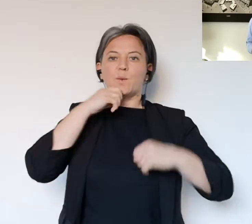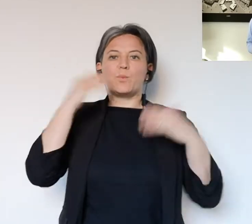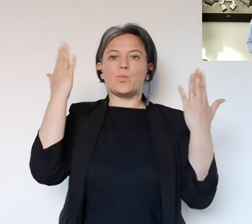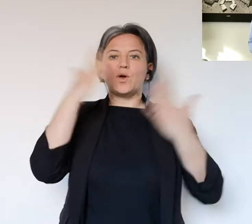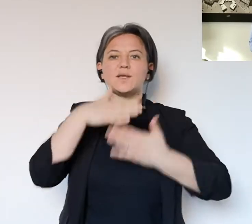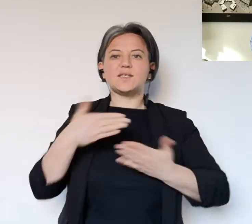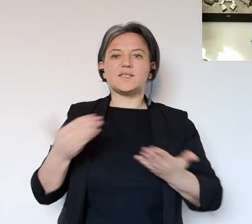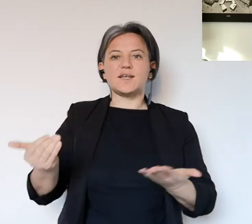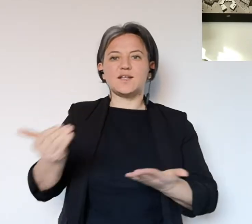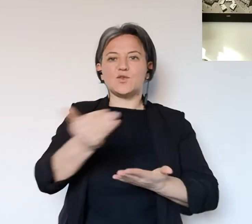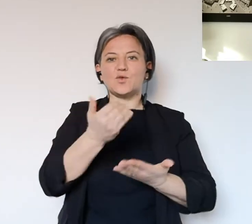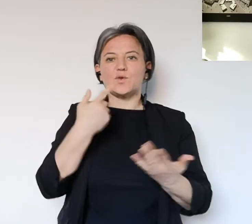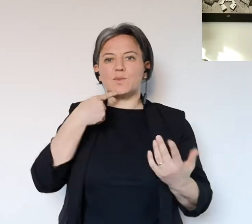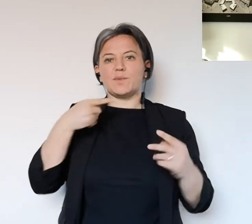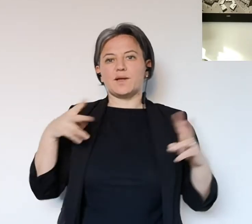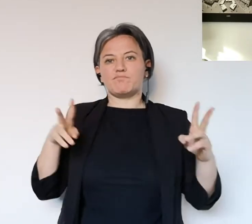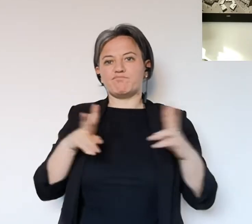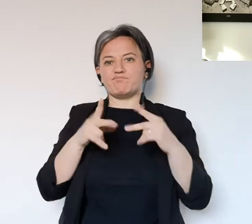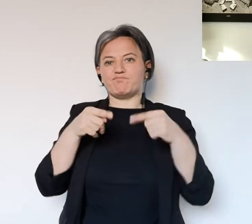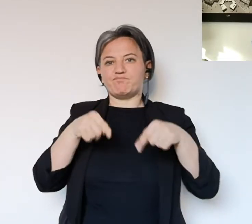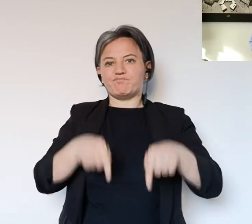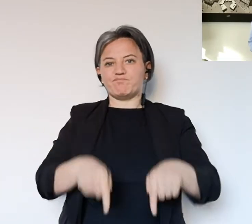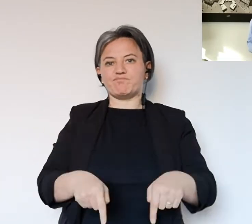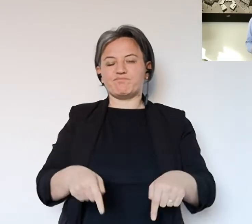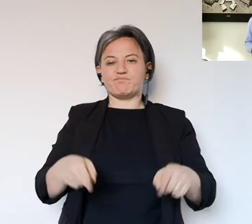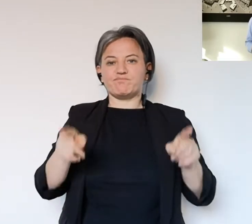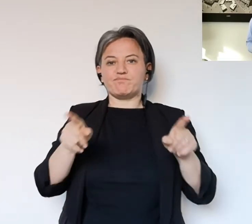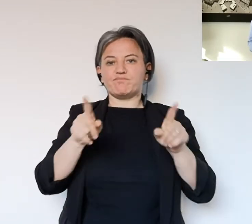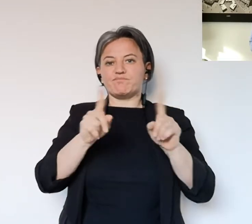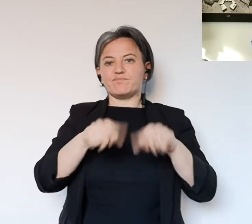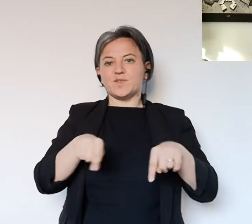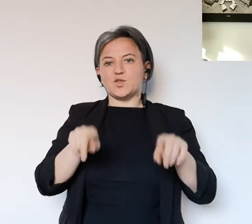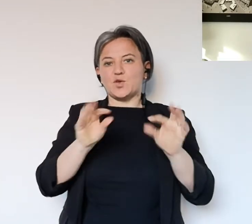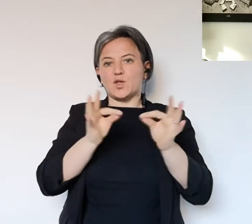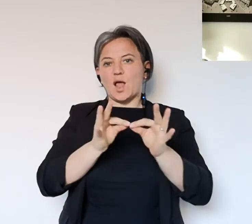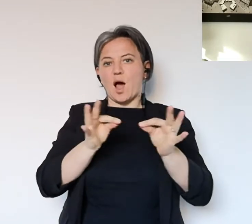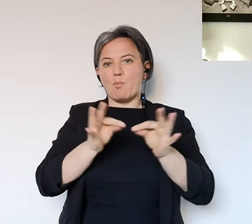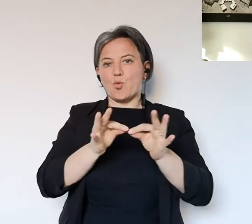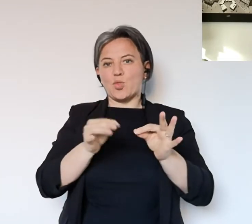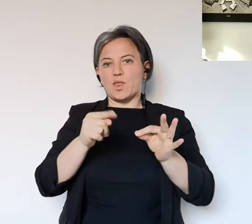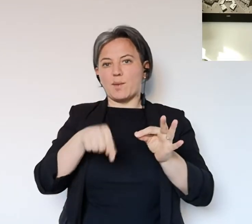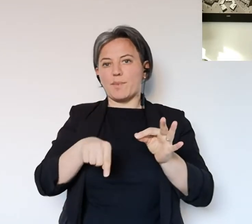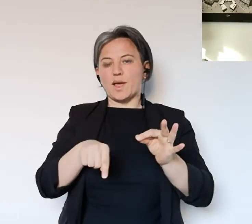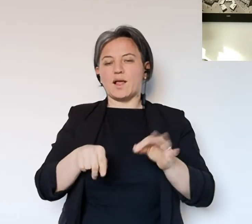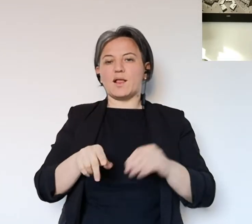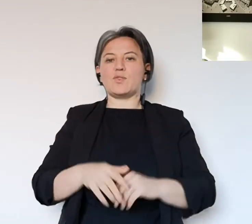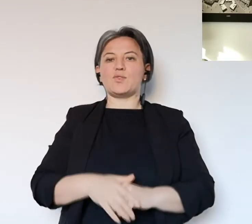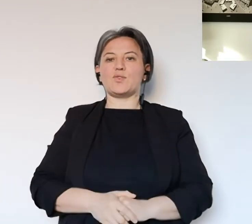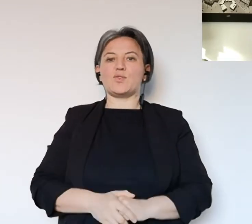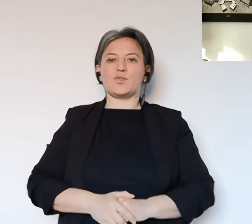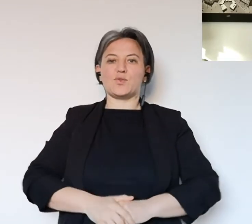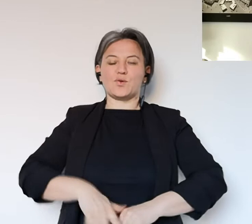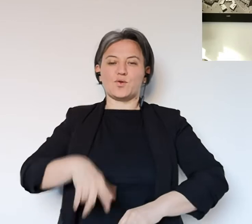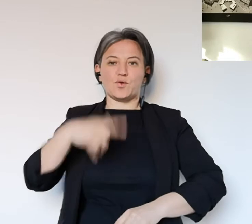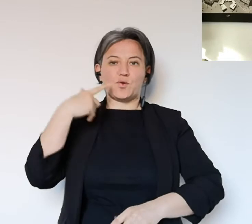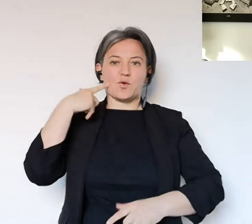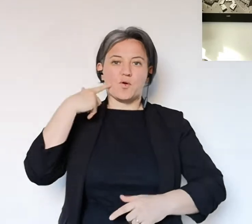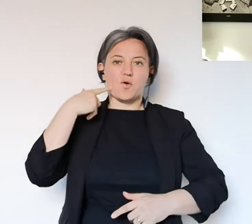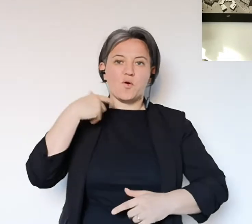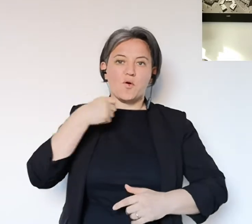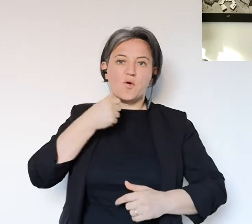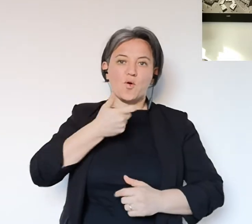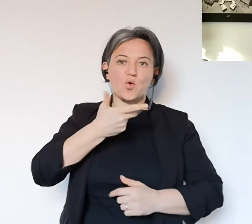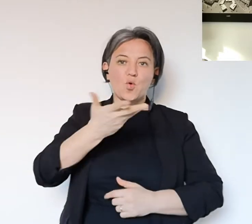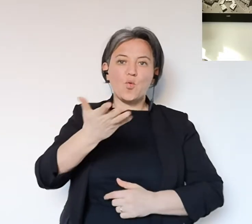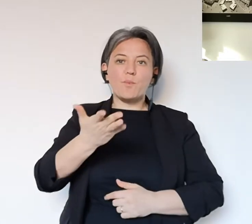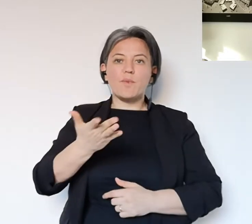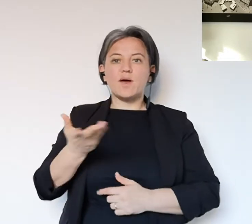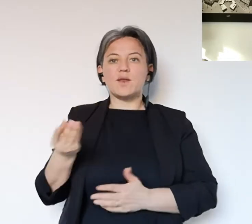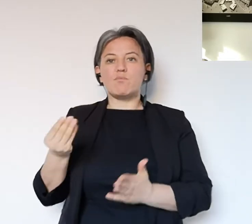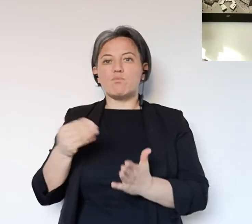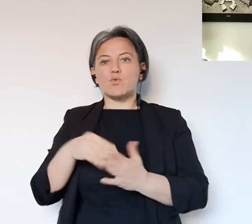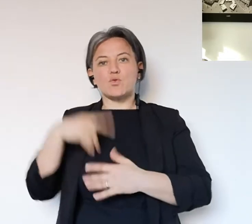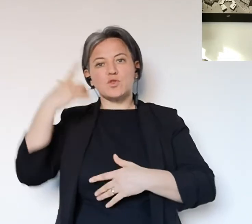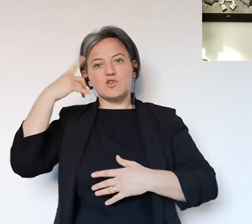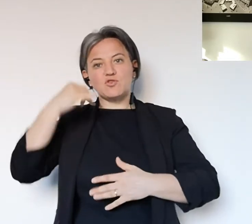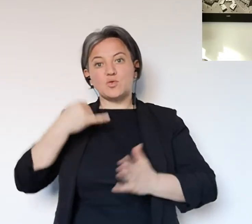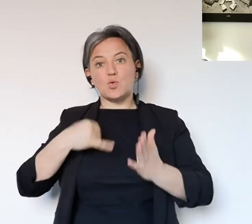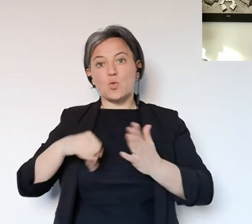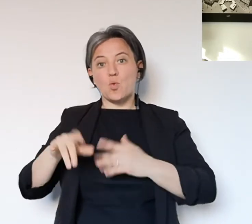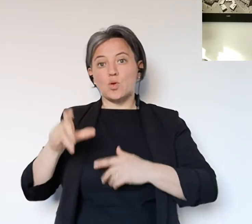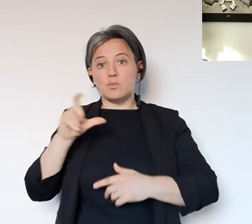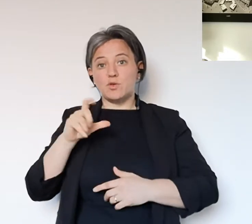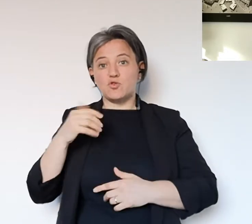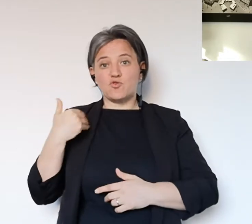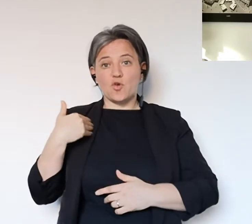Buonasera a tutti, ben ritrovati nel nostro consueto appuntamento con le comunicazioni legate all